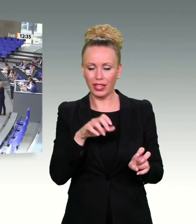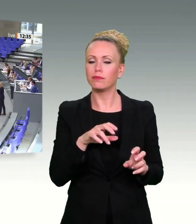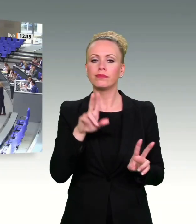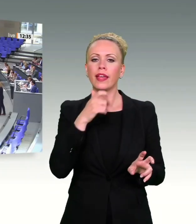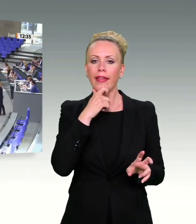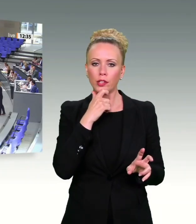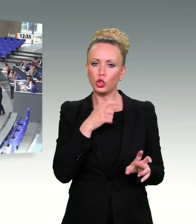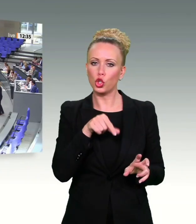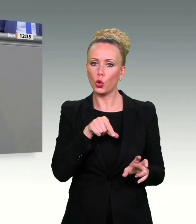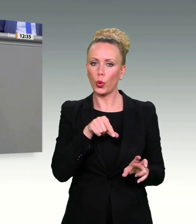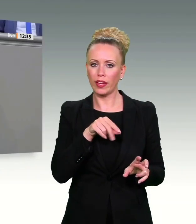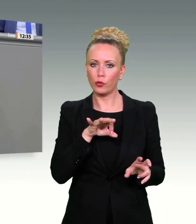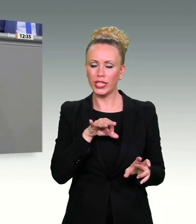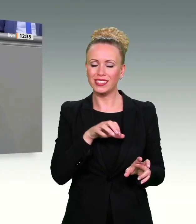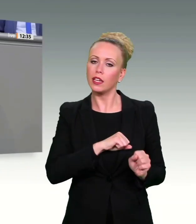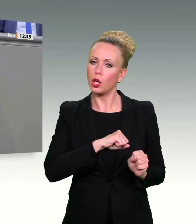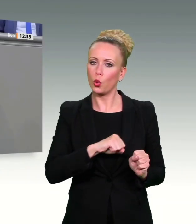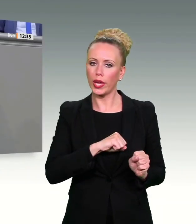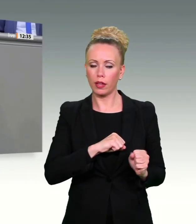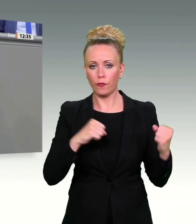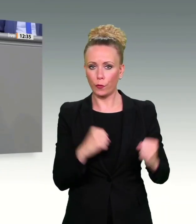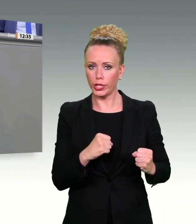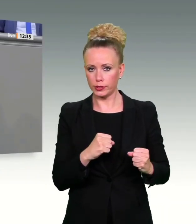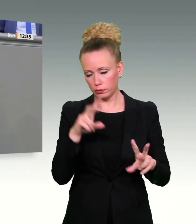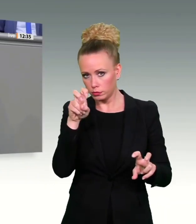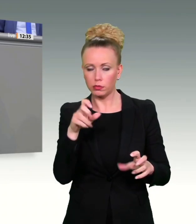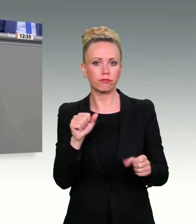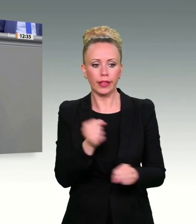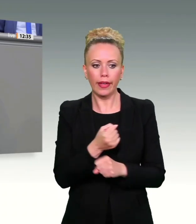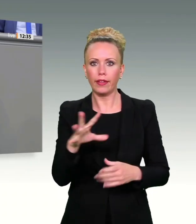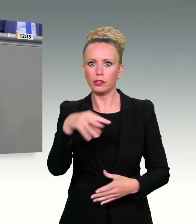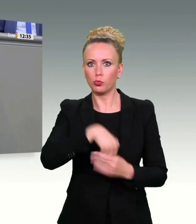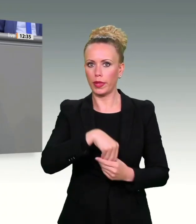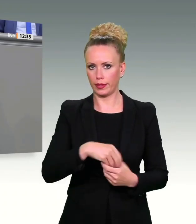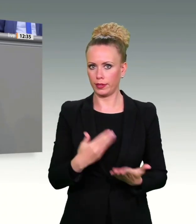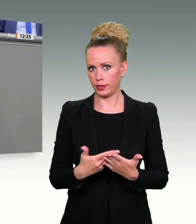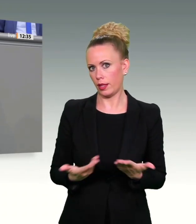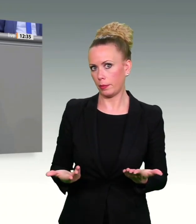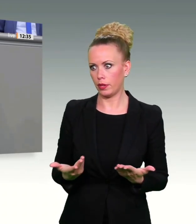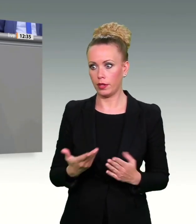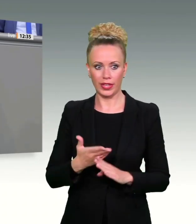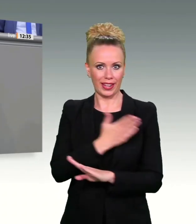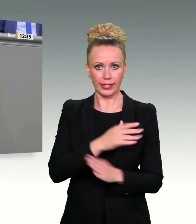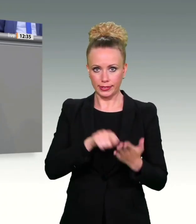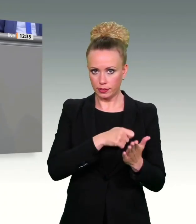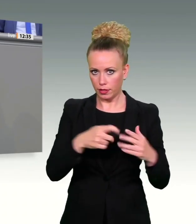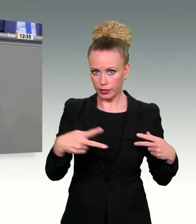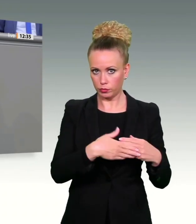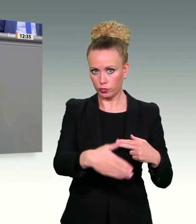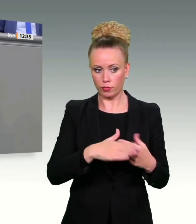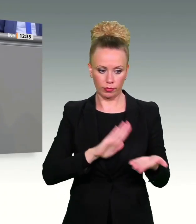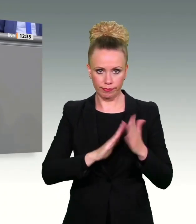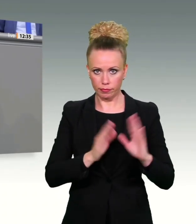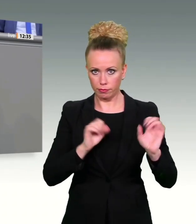Es war mit der SPD in der vergangenen Legislaturperiode nicht möglich, eine Neuregelung zu fassen. In der Zwischenzeit hat aber